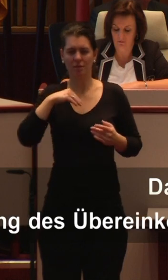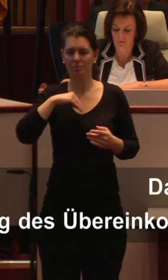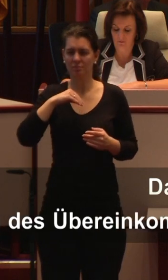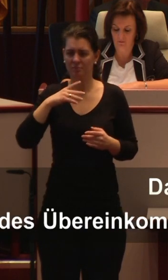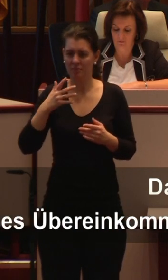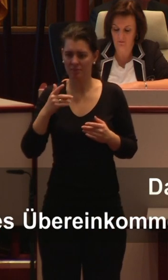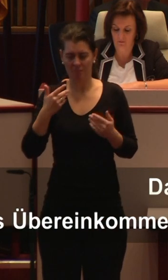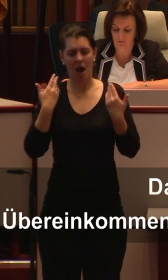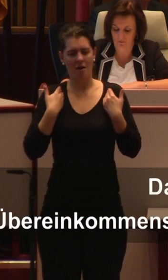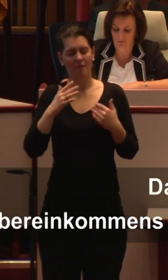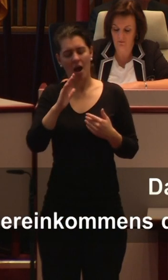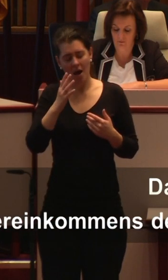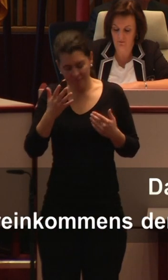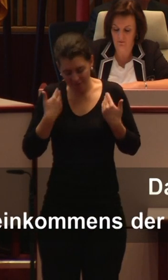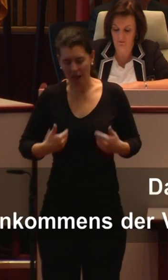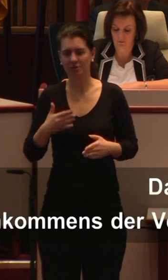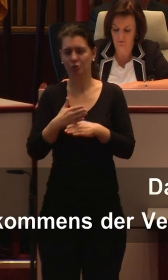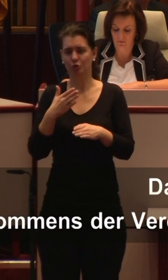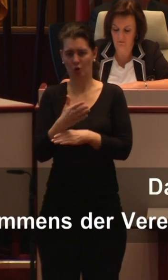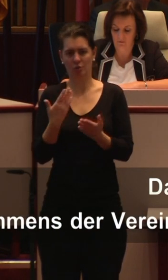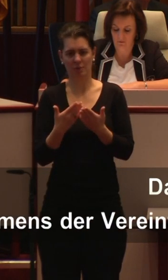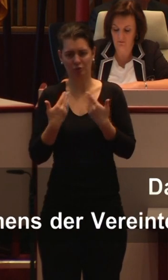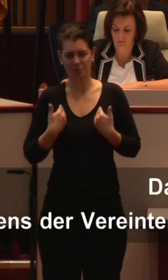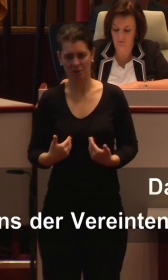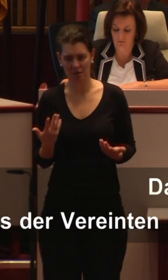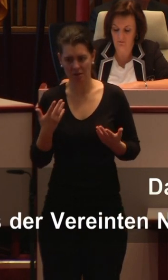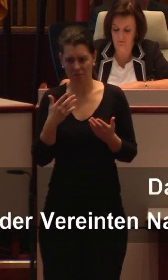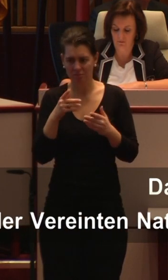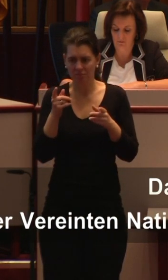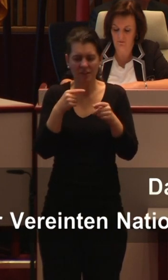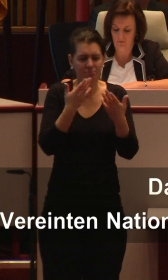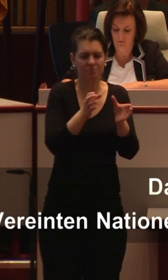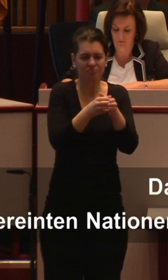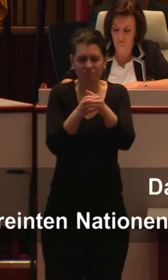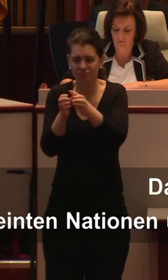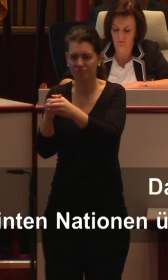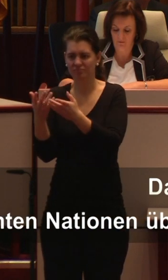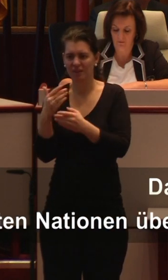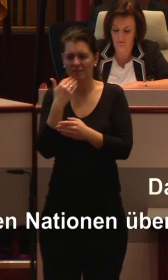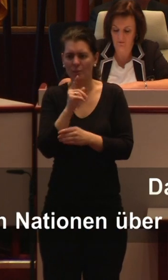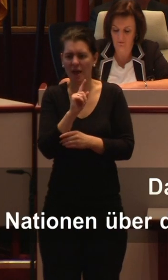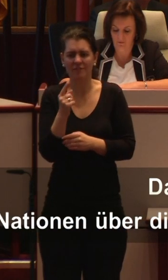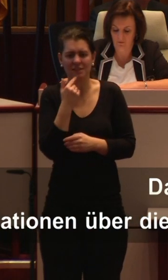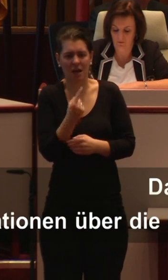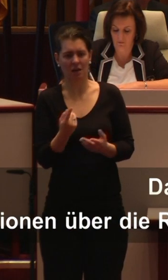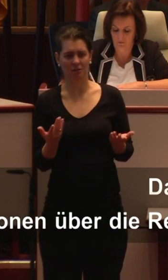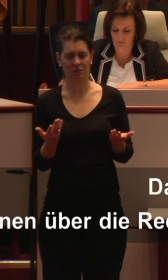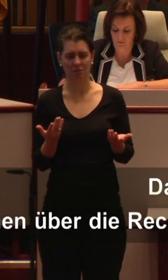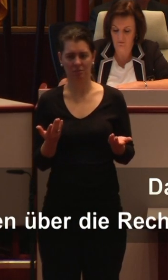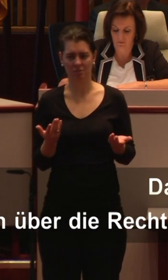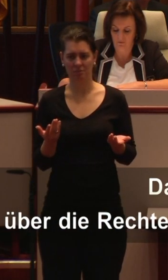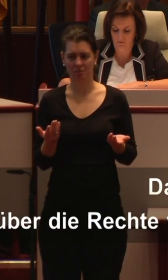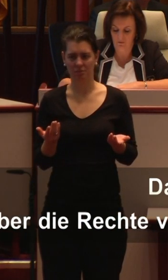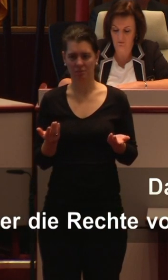nicht als solche in einer klarifizierenden Fachsprache begrifflich erfasst werden? Warum soll man nicht anerkennen und entsprechend benennen,